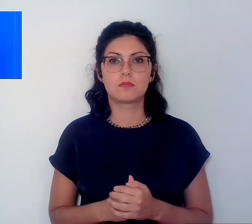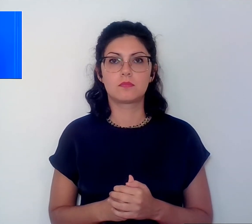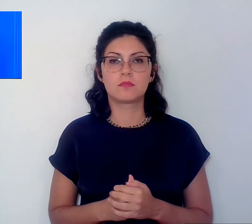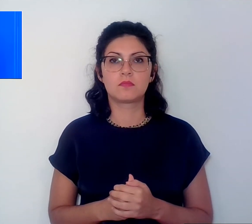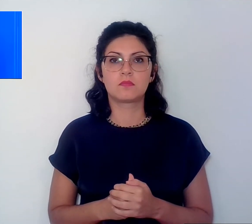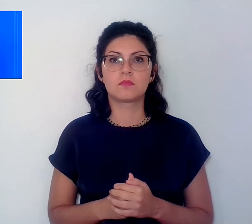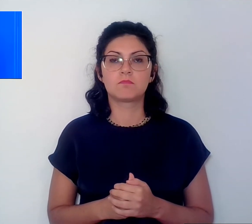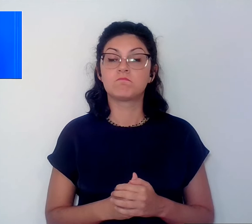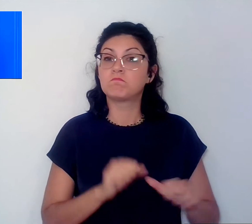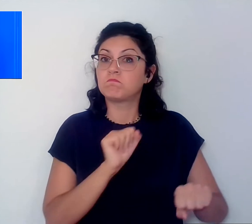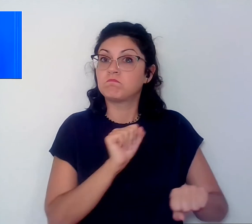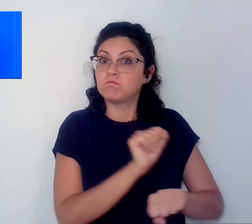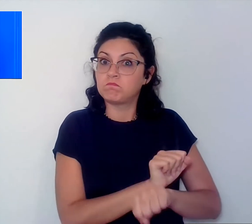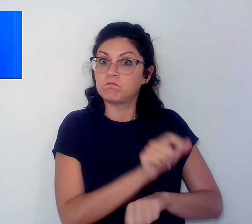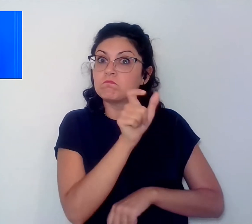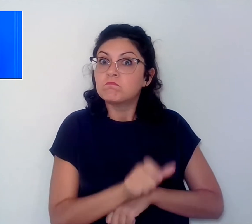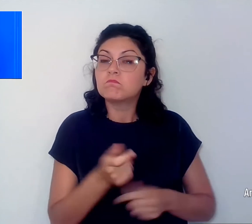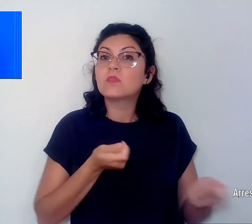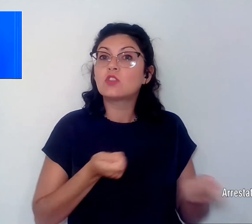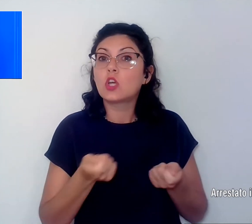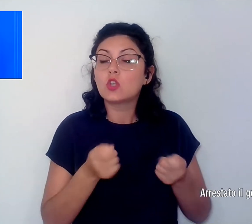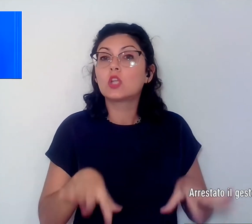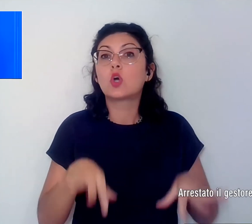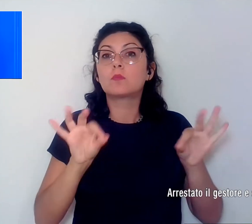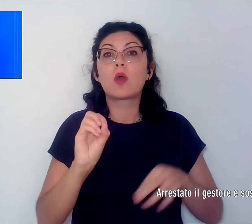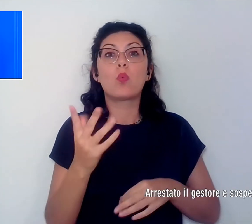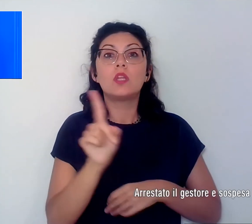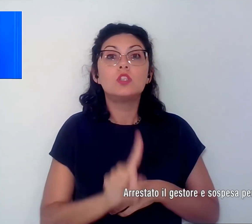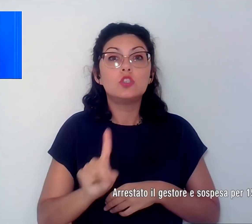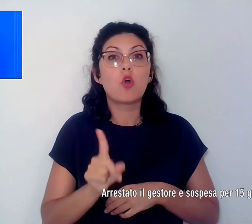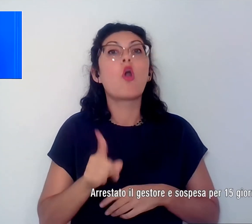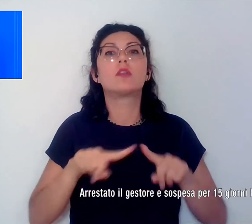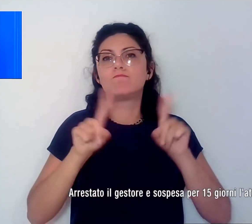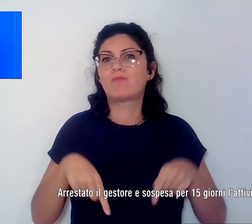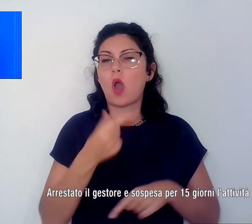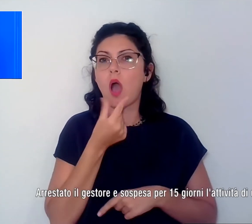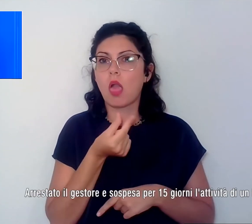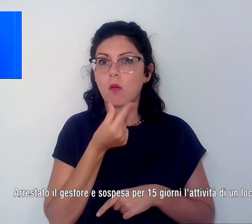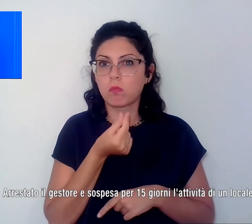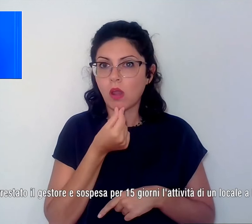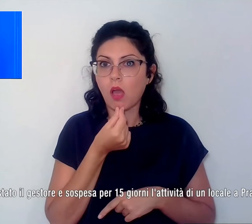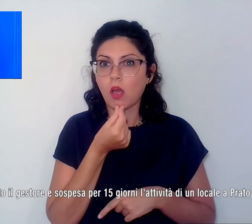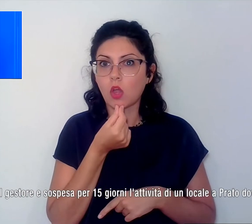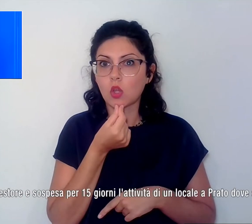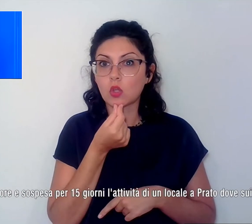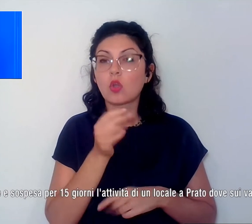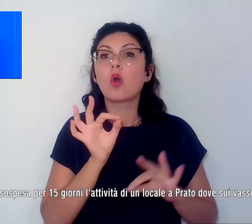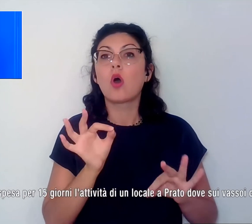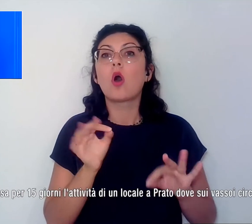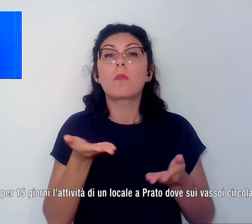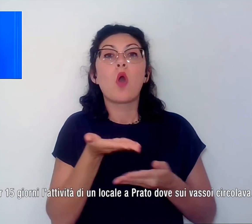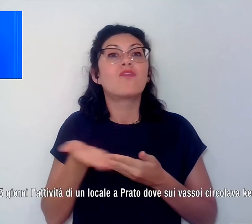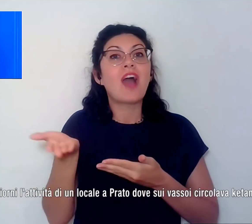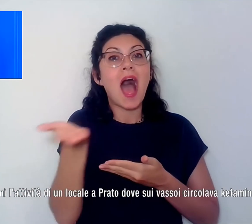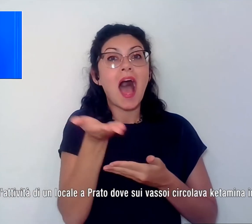Arrestato il gestore, sospesa per 15 giorni l'attività di un locale a Prato dove sui vassoi circolava